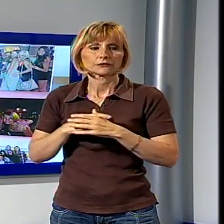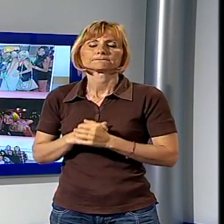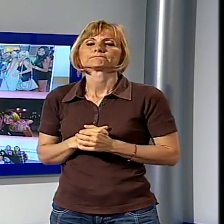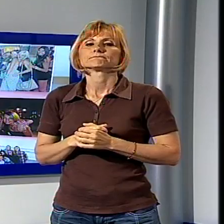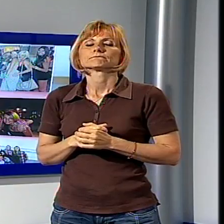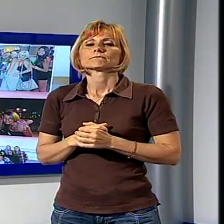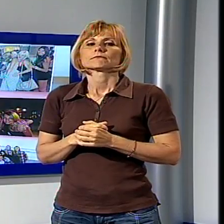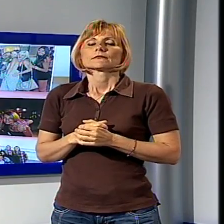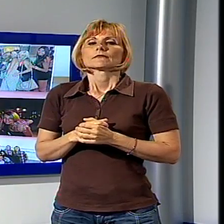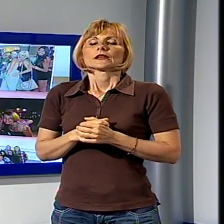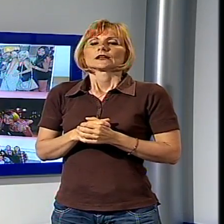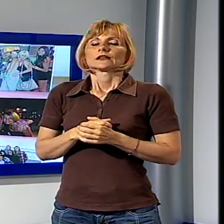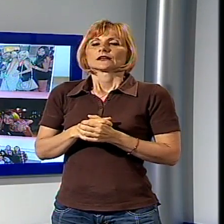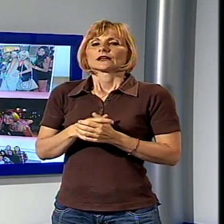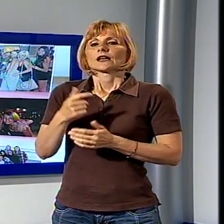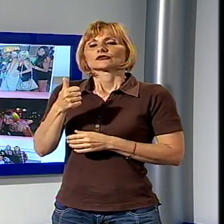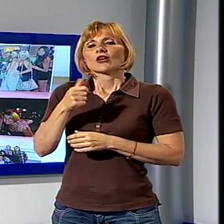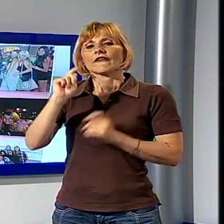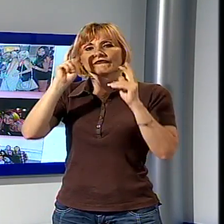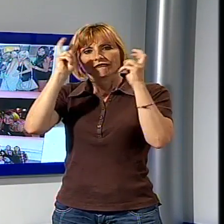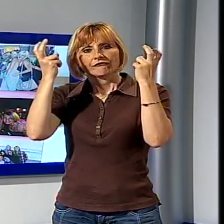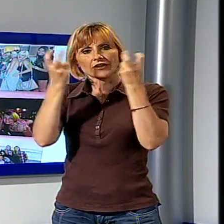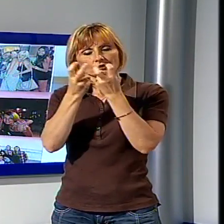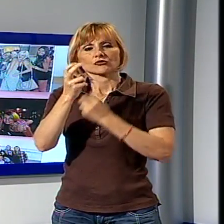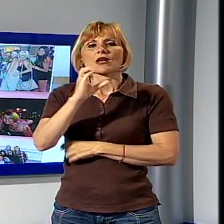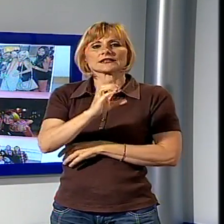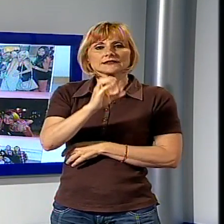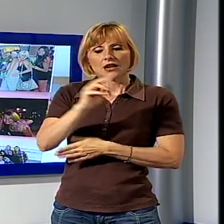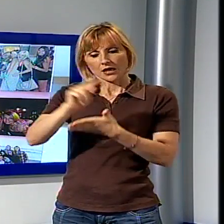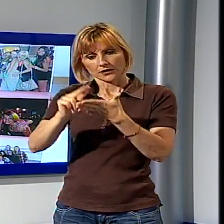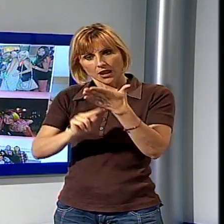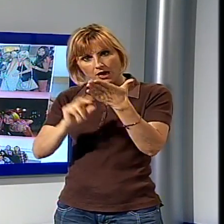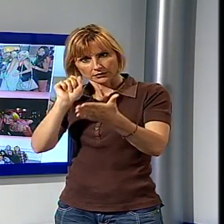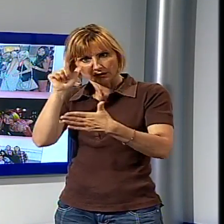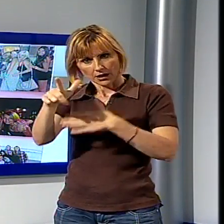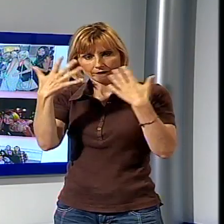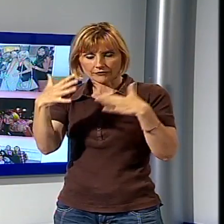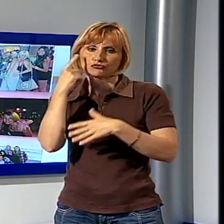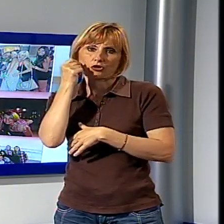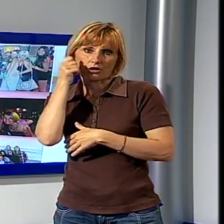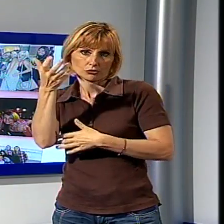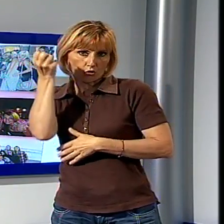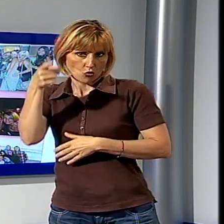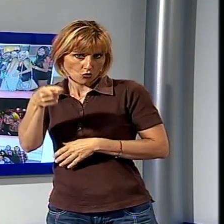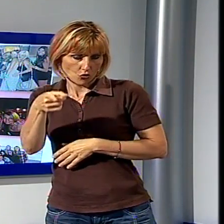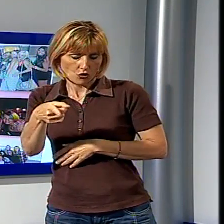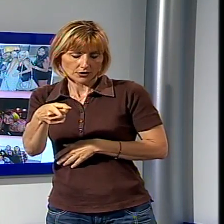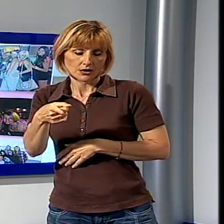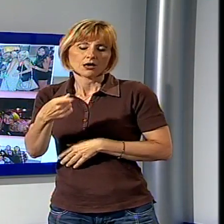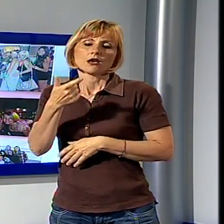Simona e Stefano l'ha inviata anche l'arcivescovo di Lucca Italo Castellani impossibilitato ad essere presente